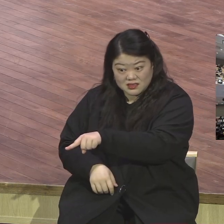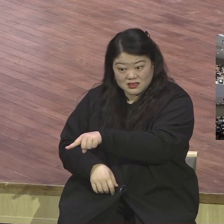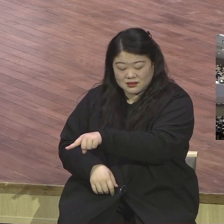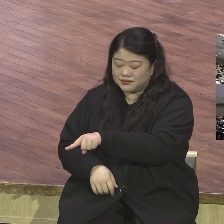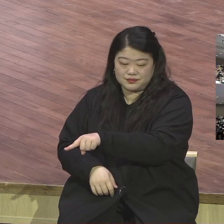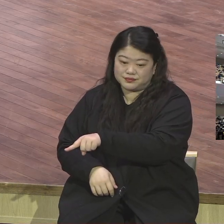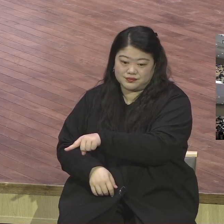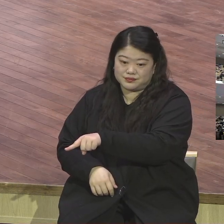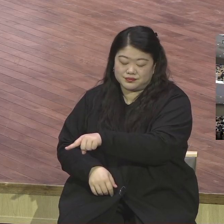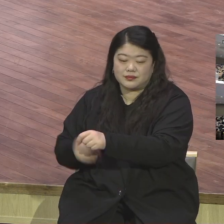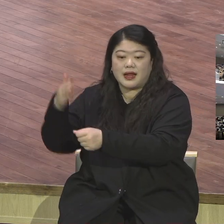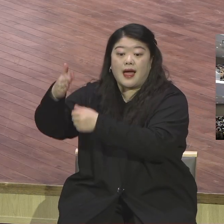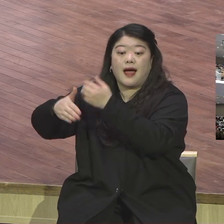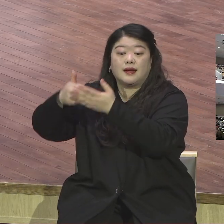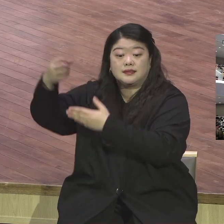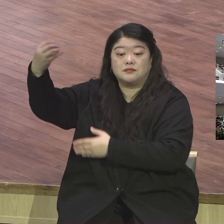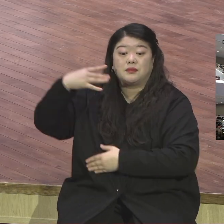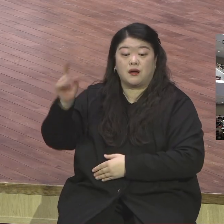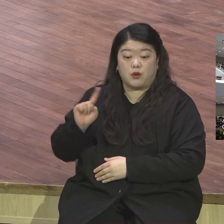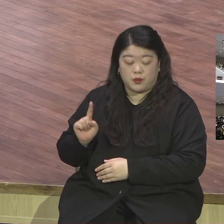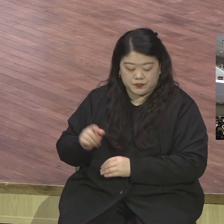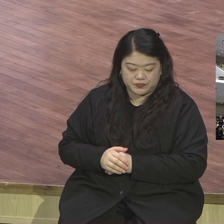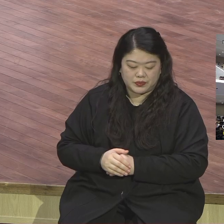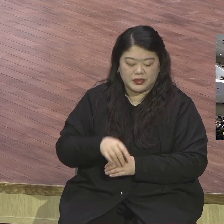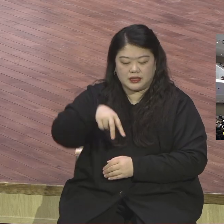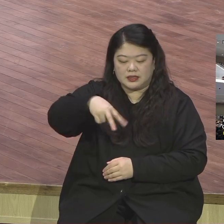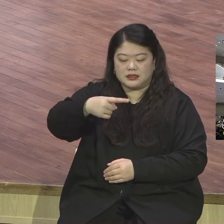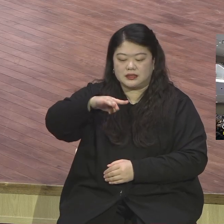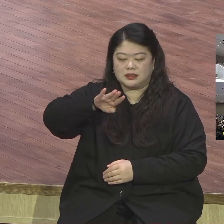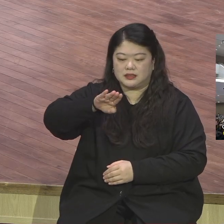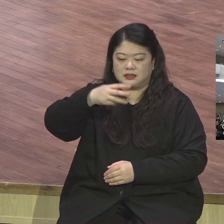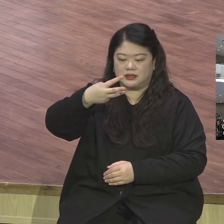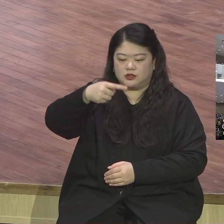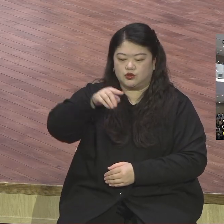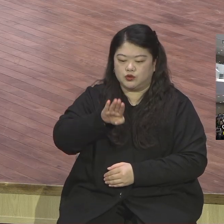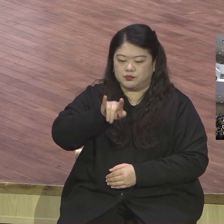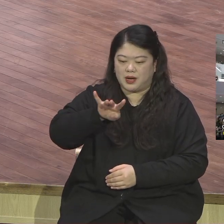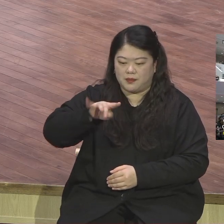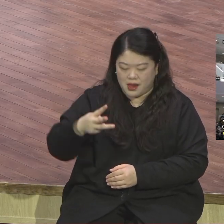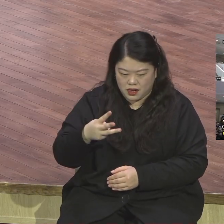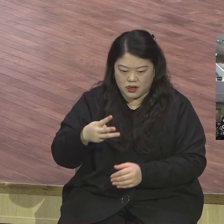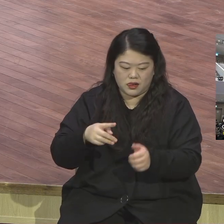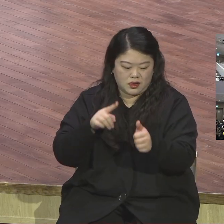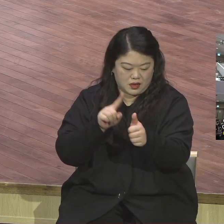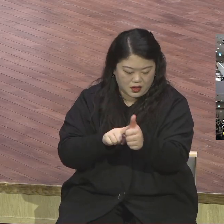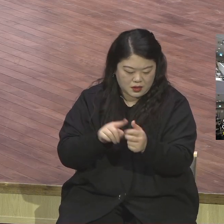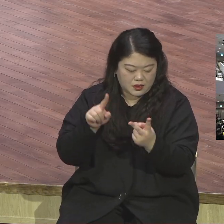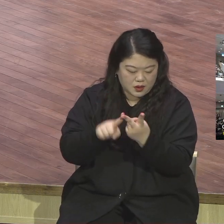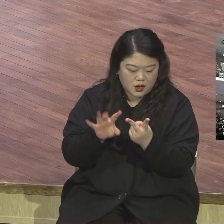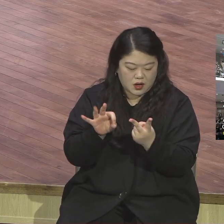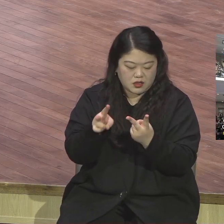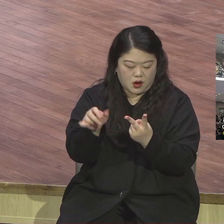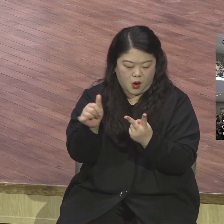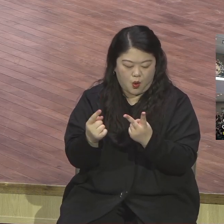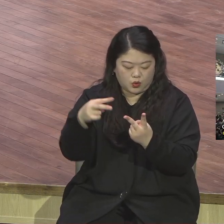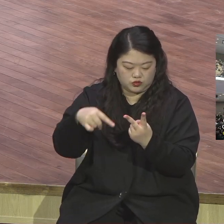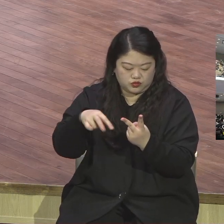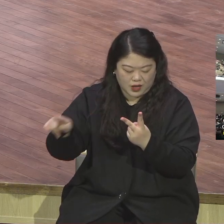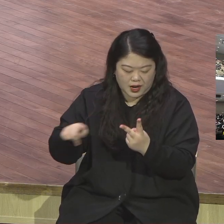수룩바베라 스스로 구식할지어다. 여호사닥의 아들 대체사장 요수하야 스스로 구식할지어다.